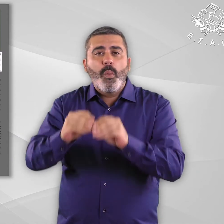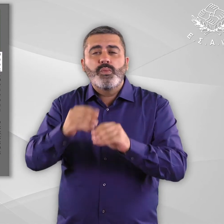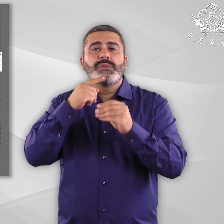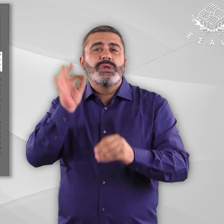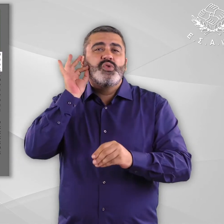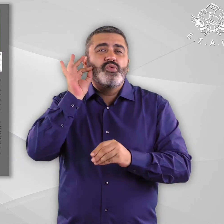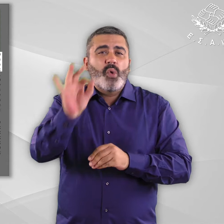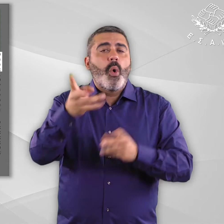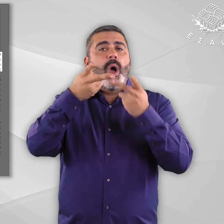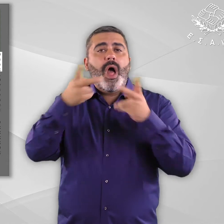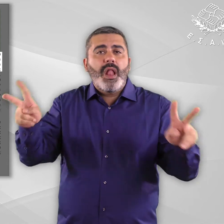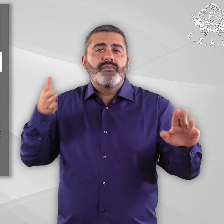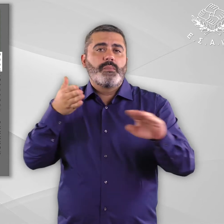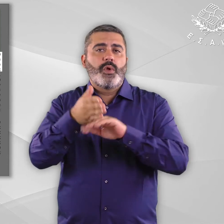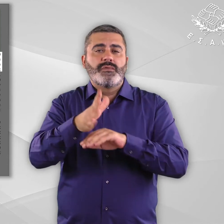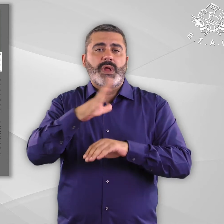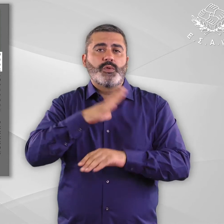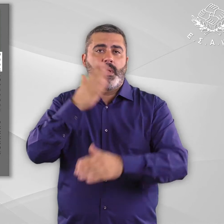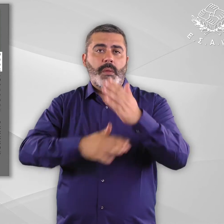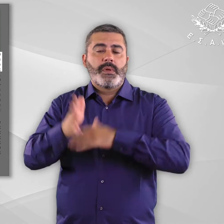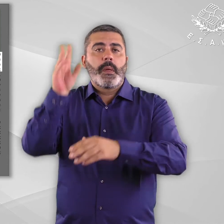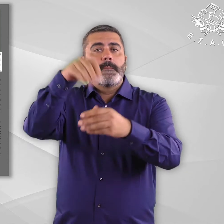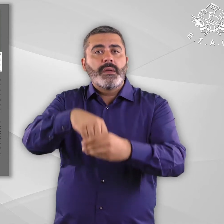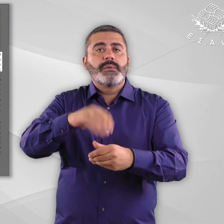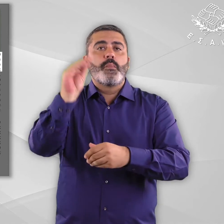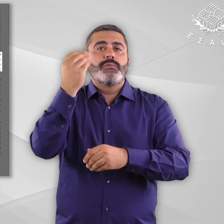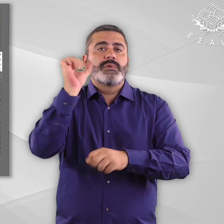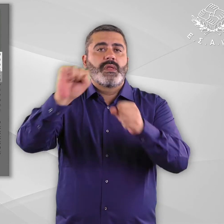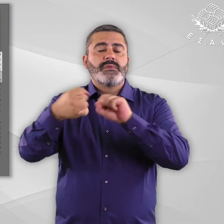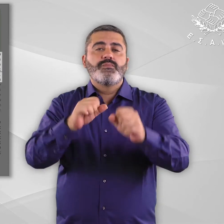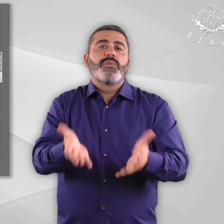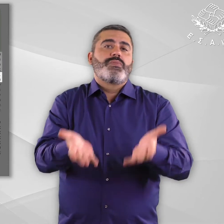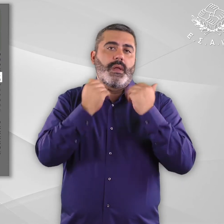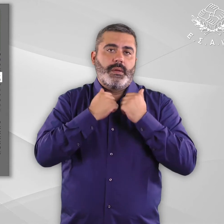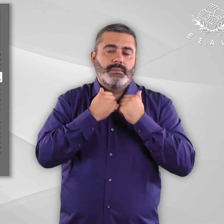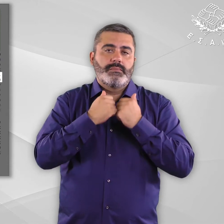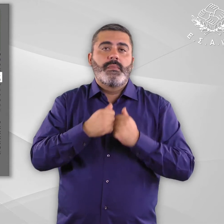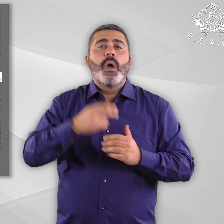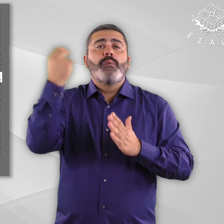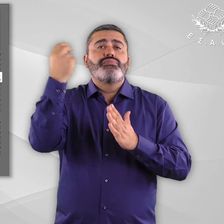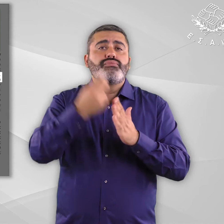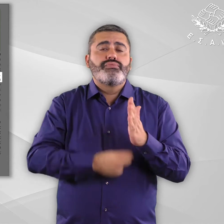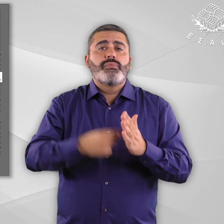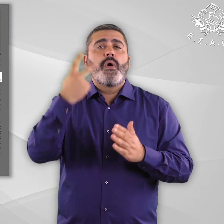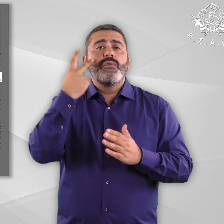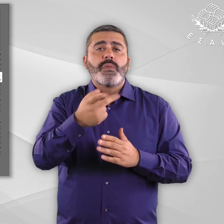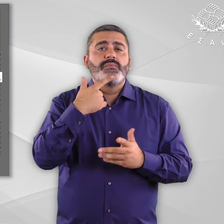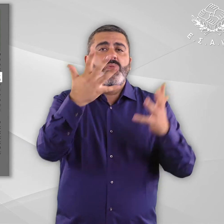την απρόσκοπτη πρόσβαση των ατόμων με αναπηρία σε πολιτιστικές δραστηριότητες. Σε πολλές περιπτώσεις, θέατρα, μουσεία,